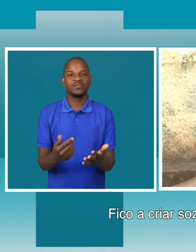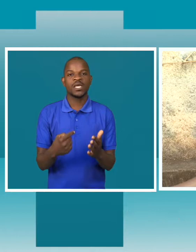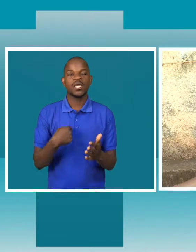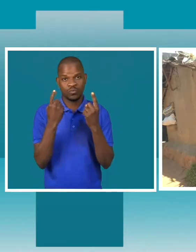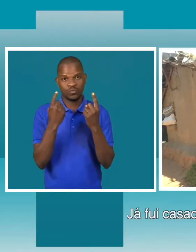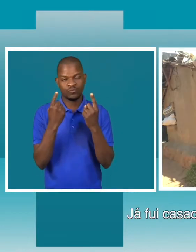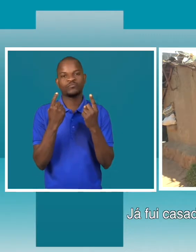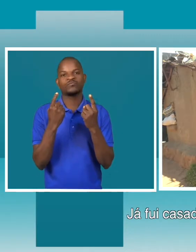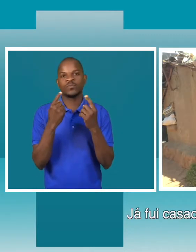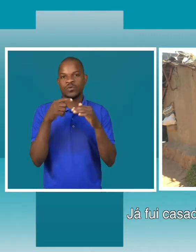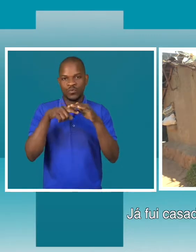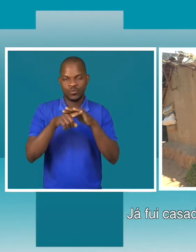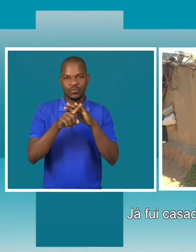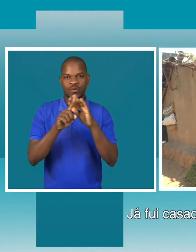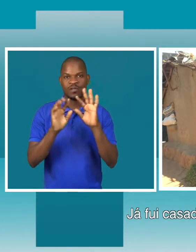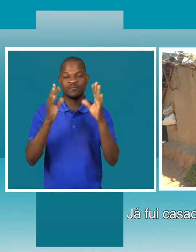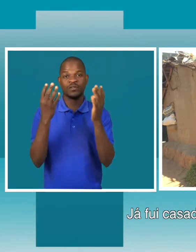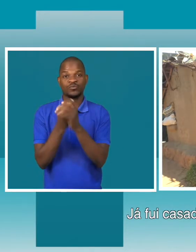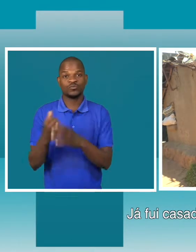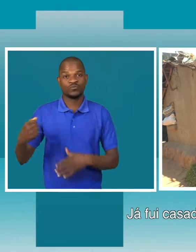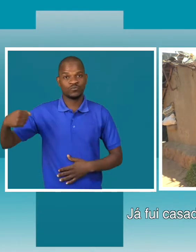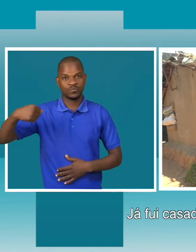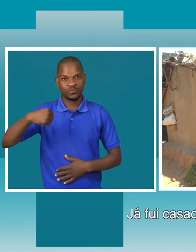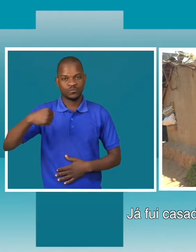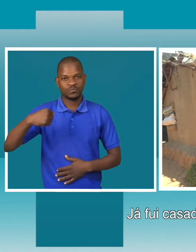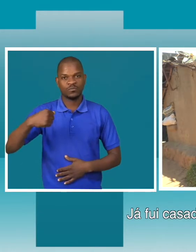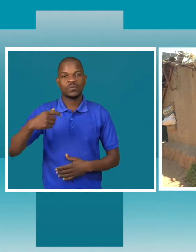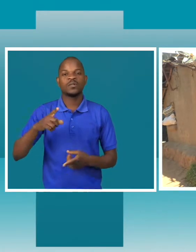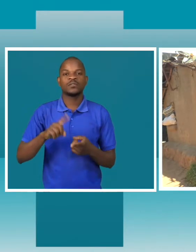sozinha. Primeiro me casei. Vivi no lar.